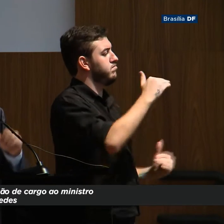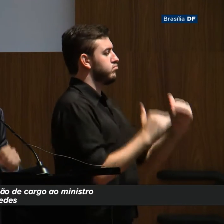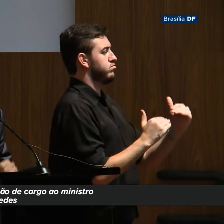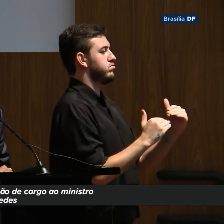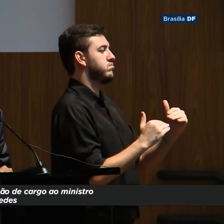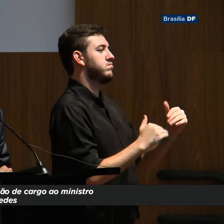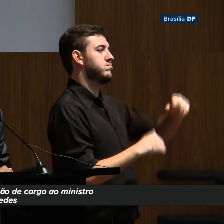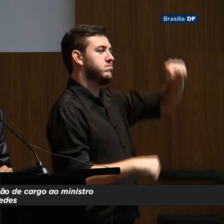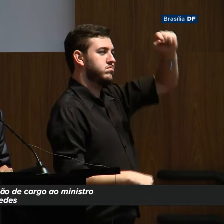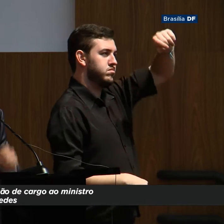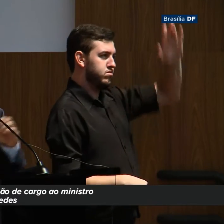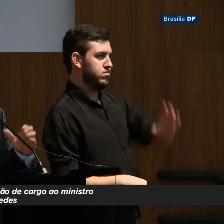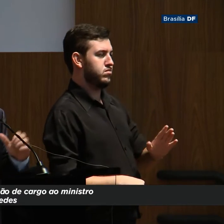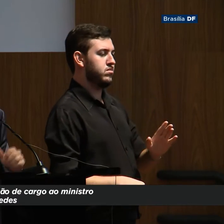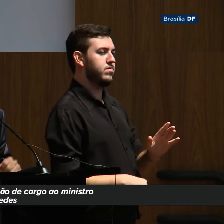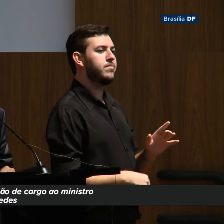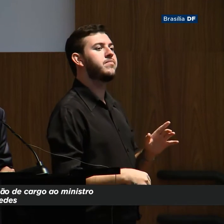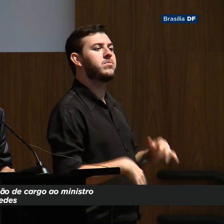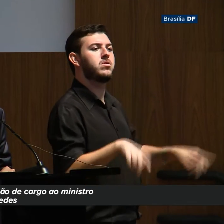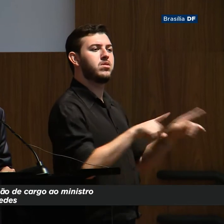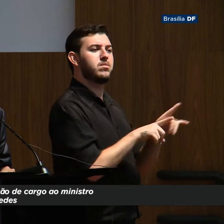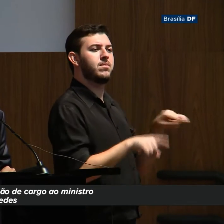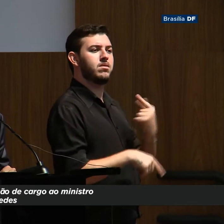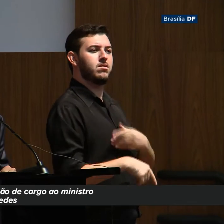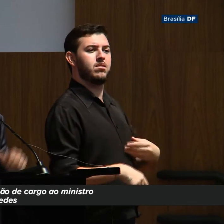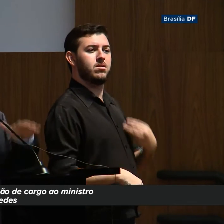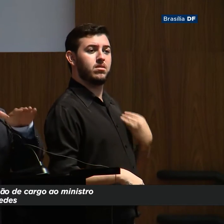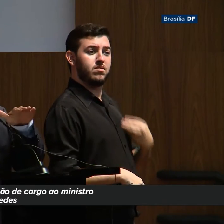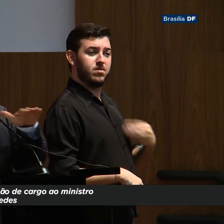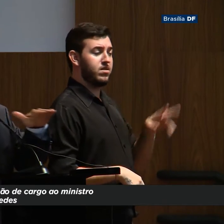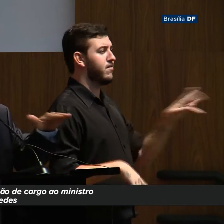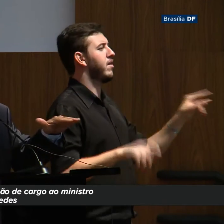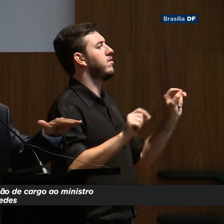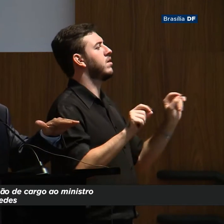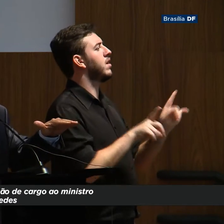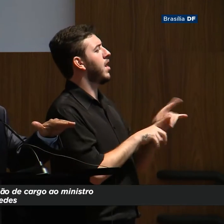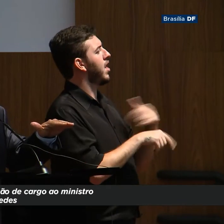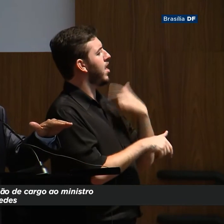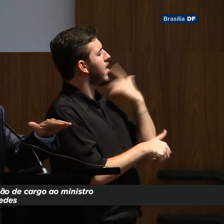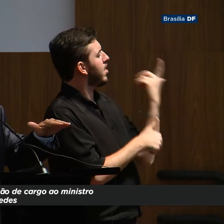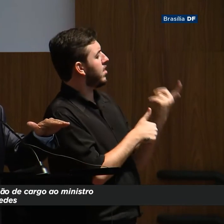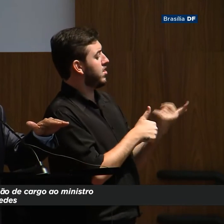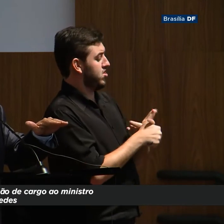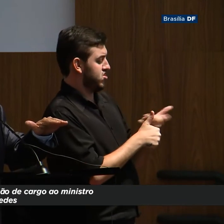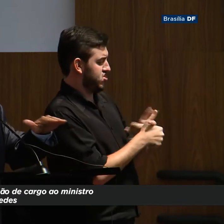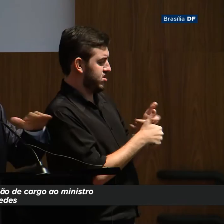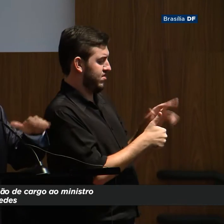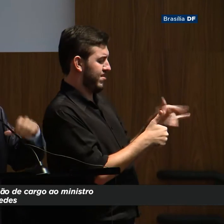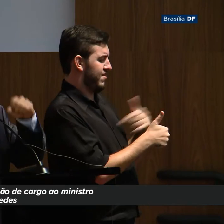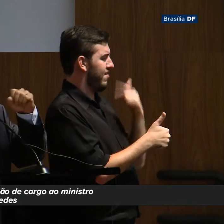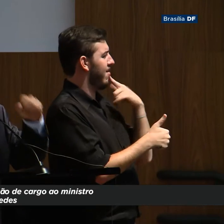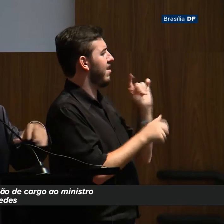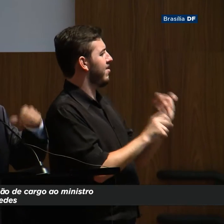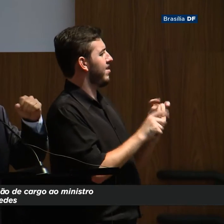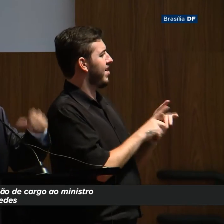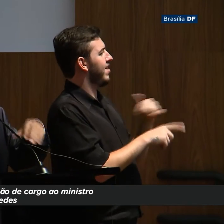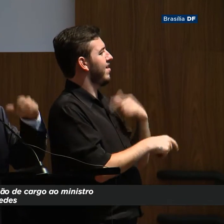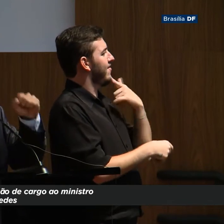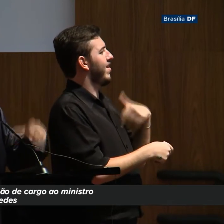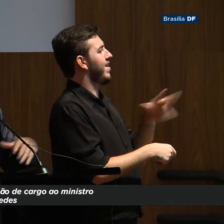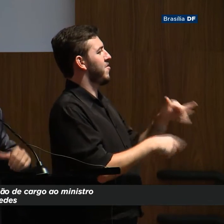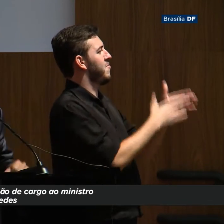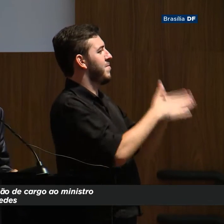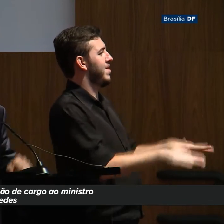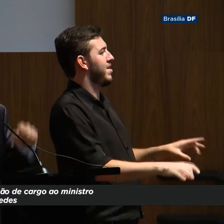vamos vender ativos, desacelerar a dívida, talvez controlemos nominalmente essas despesas. Se a gente conseguir dois,